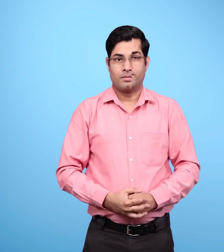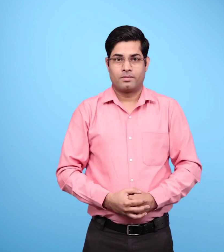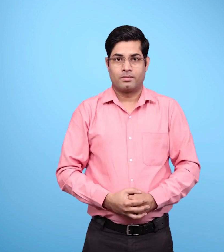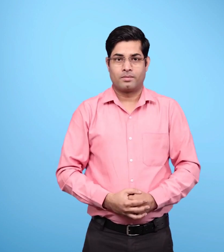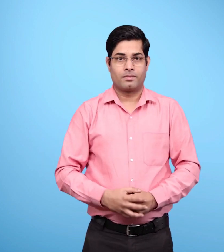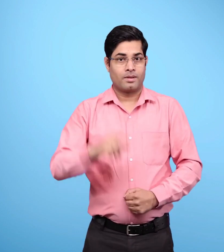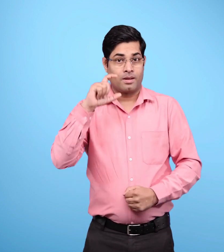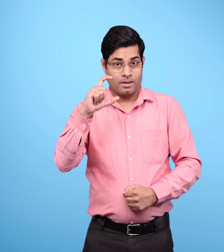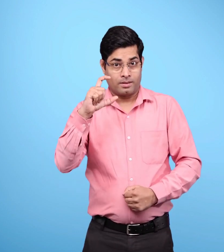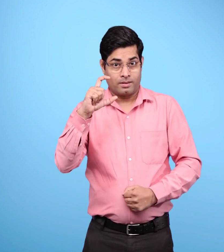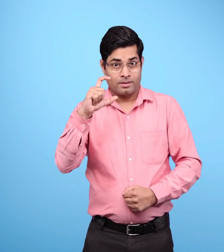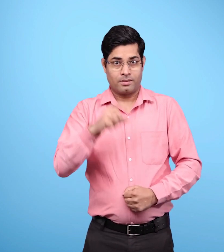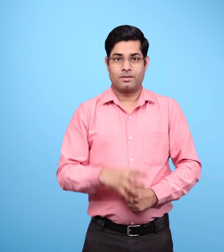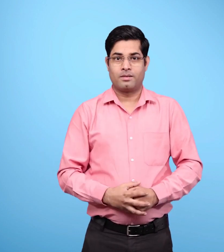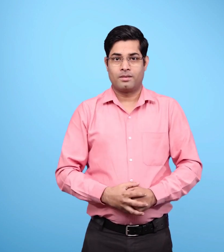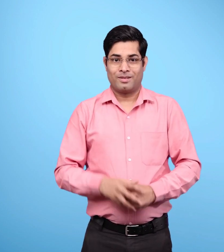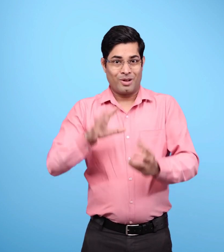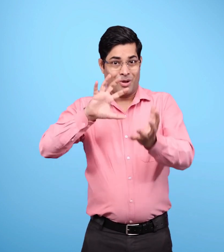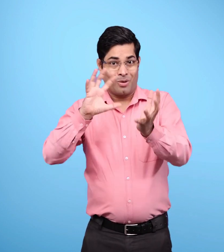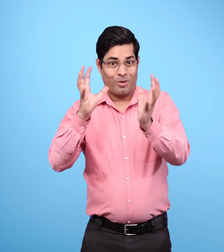ग गुरुत्वा कर्शन